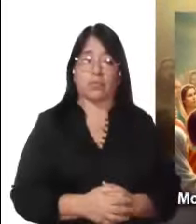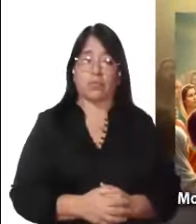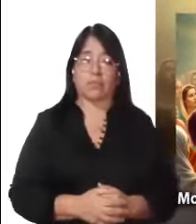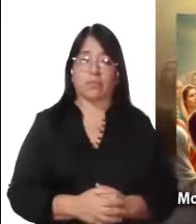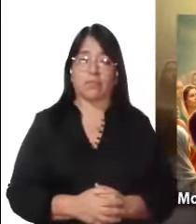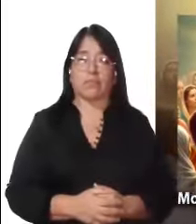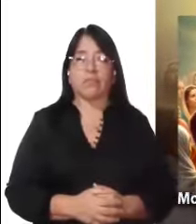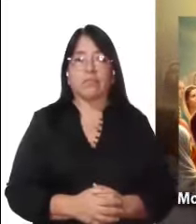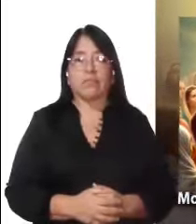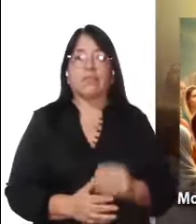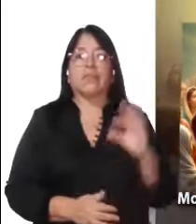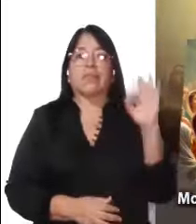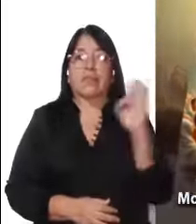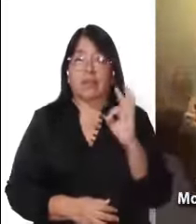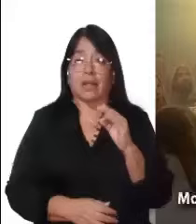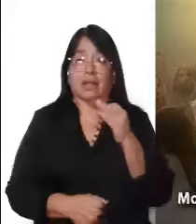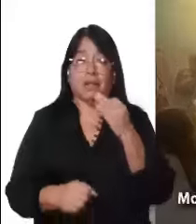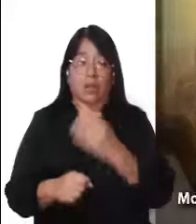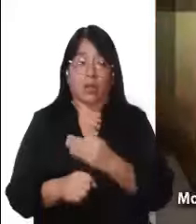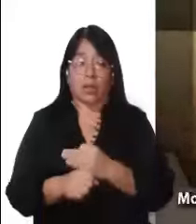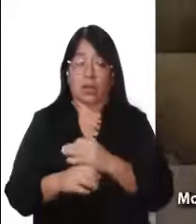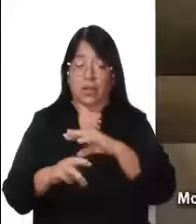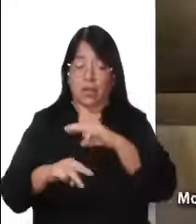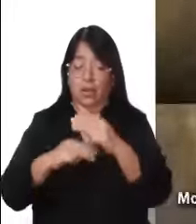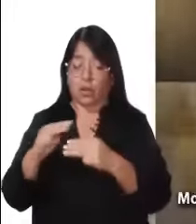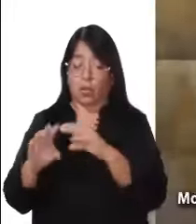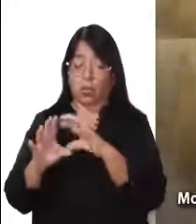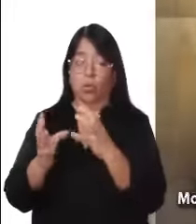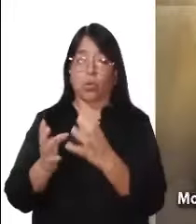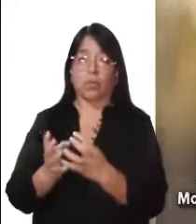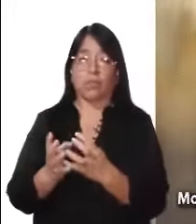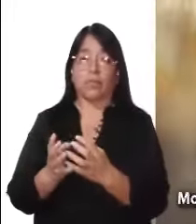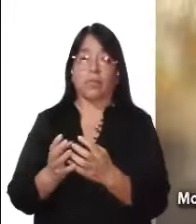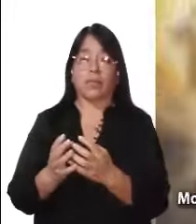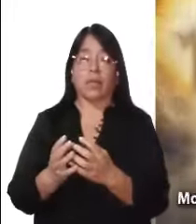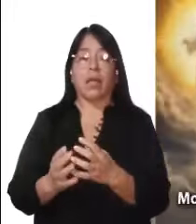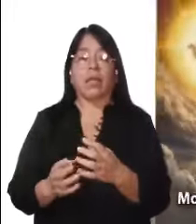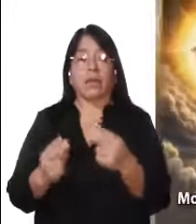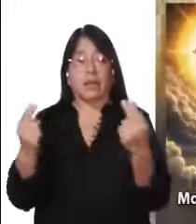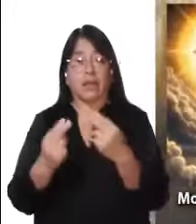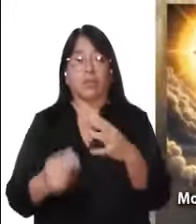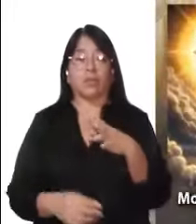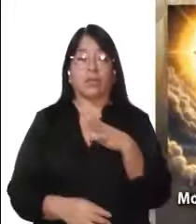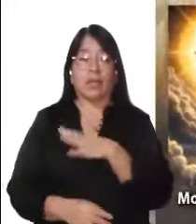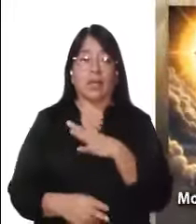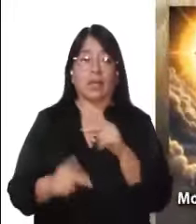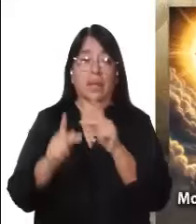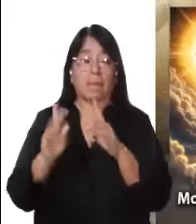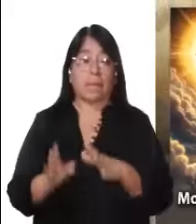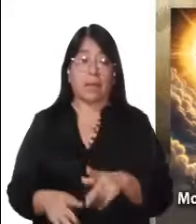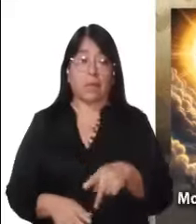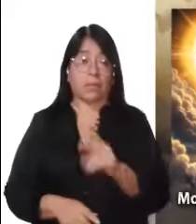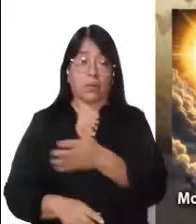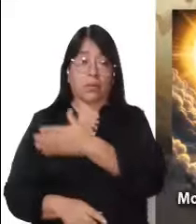Quizás en estos días lo que más quisiéramos sería la paz, pero no sabemos construirla. En estos